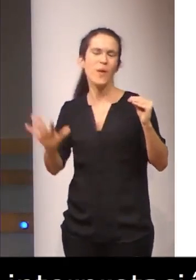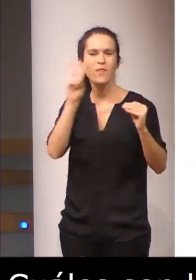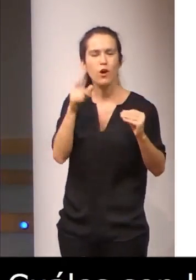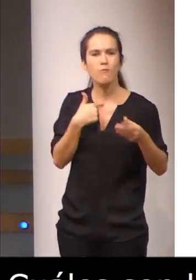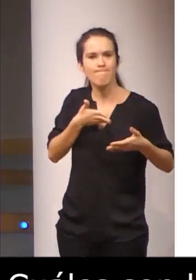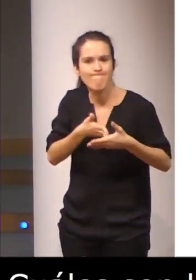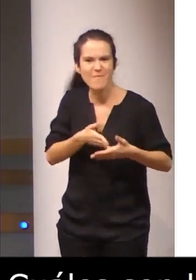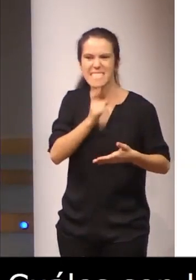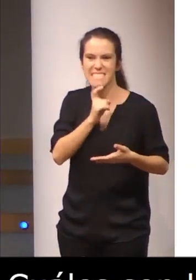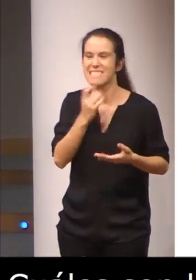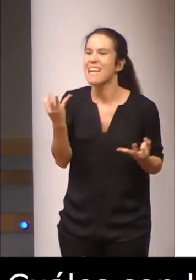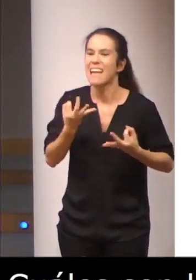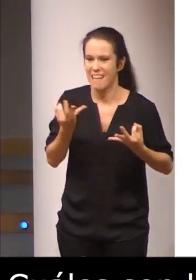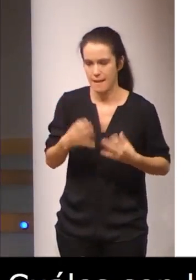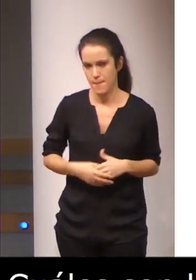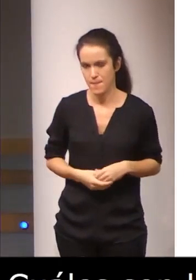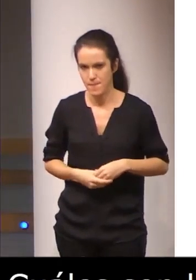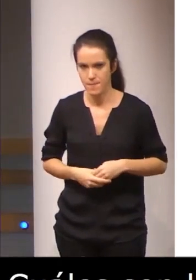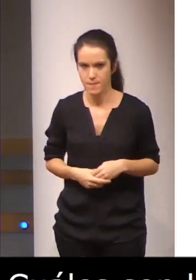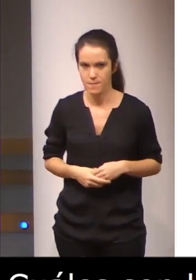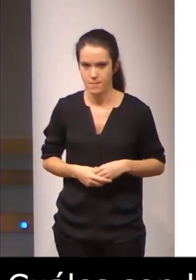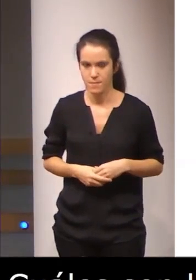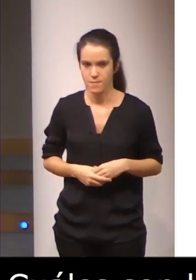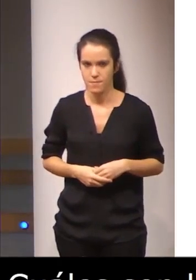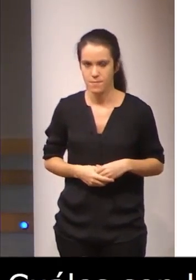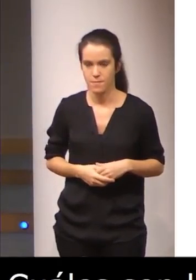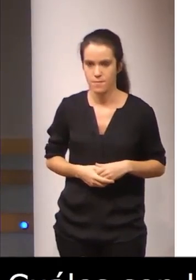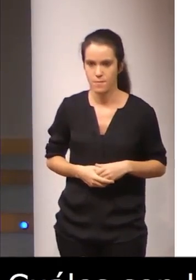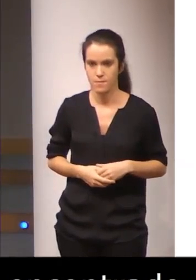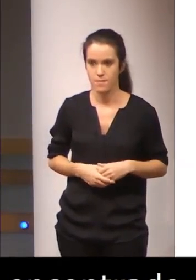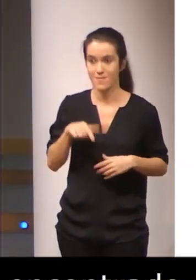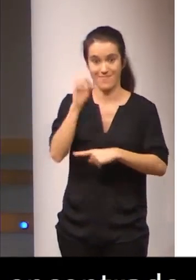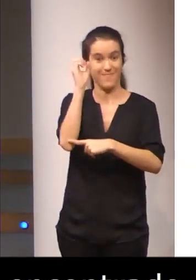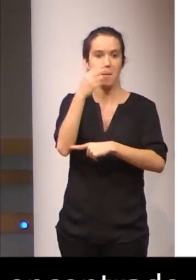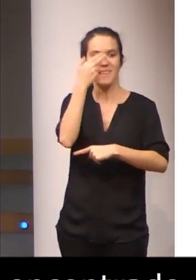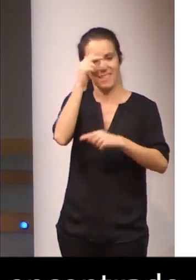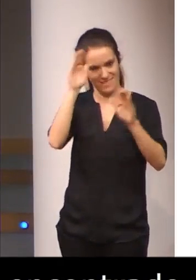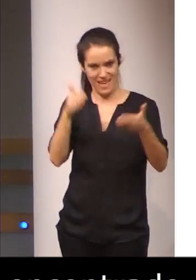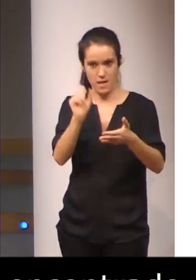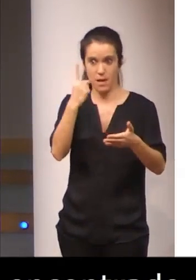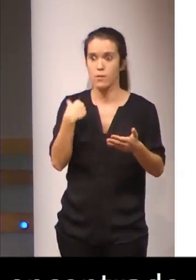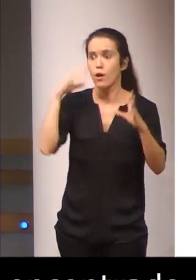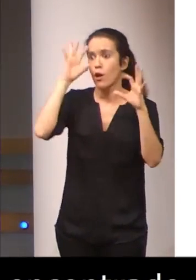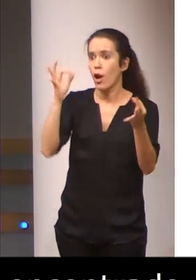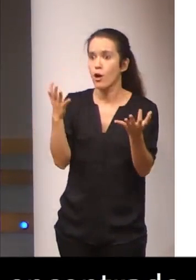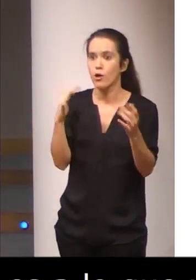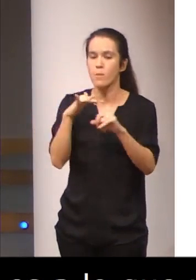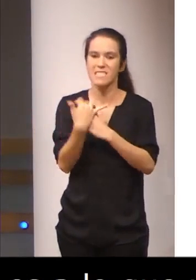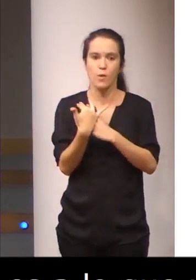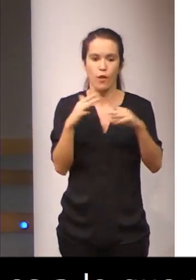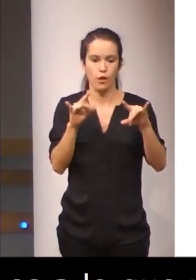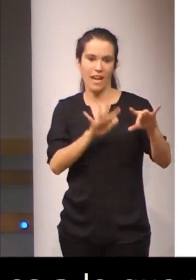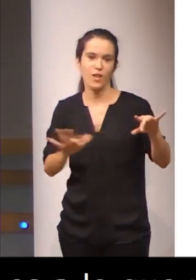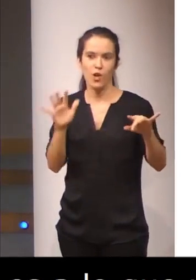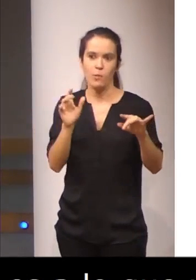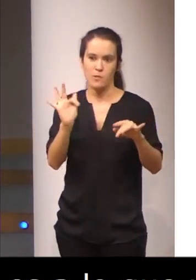me interesa en esta intervención? Pues, evidentemente, la realidad favorece muy poco. No hace falta